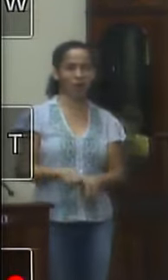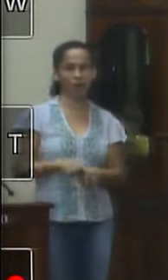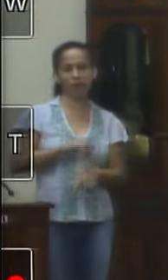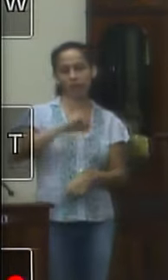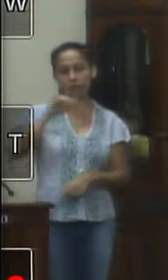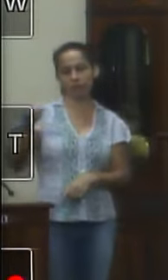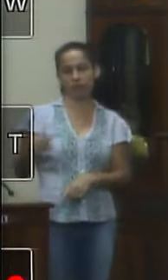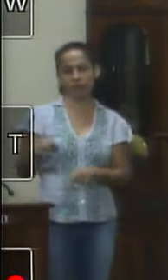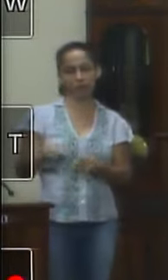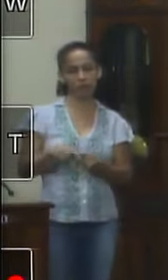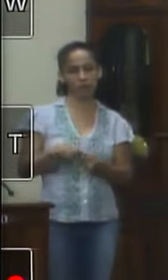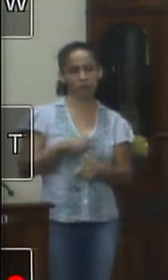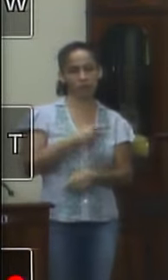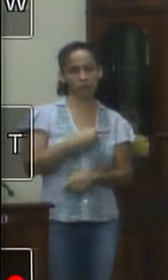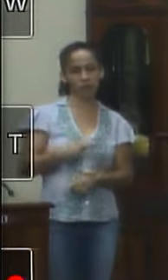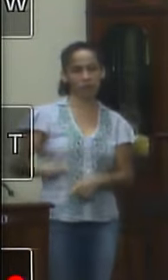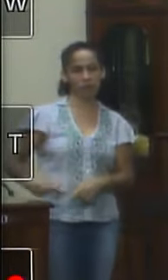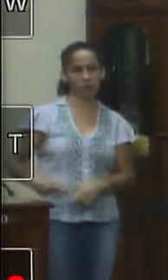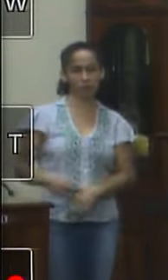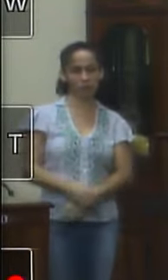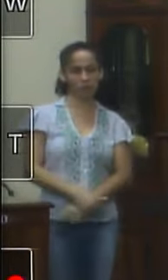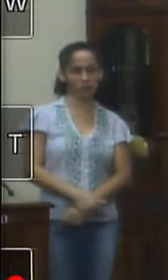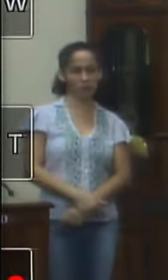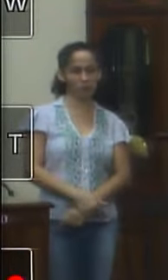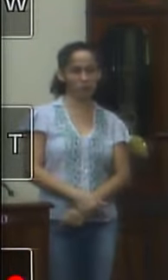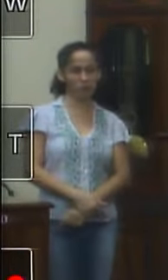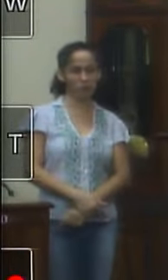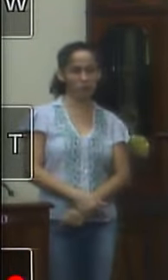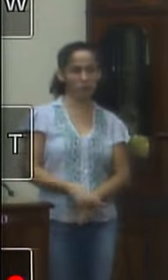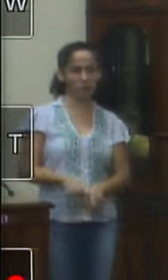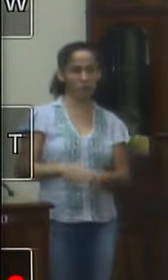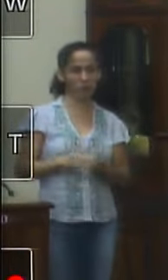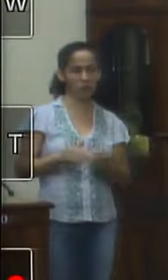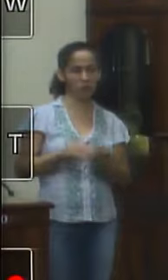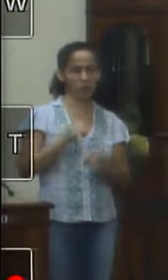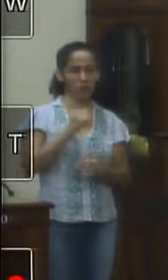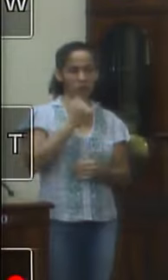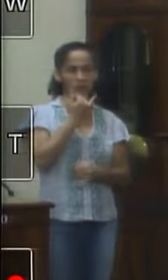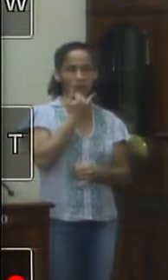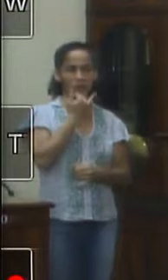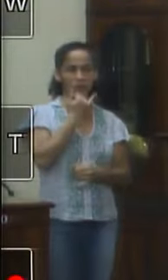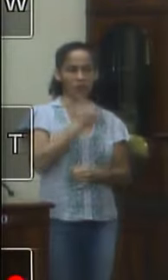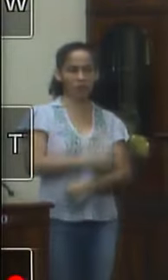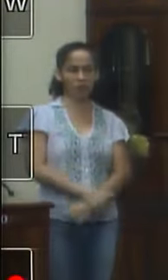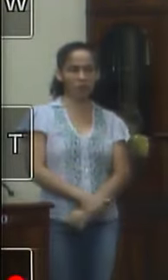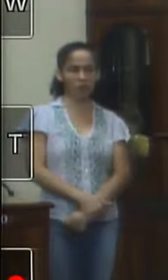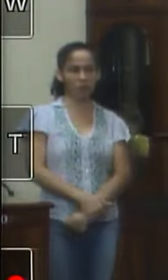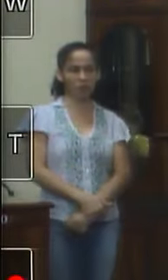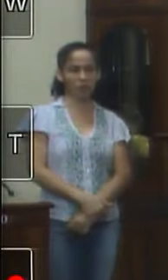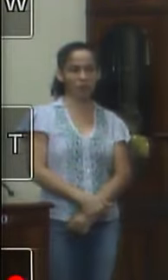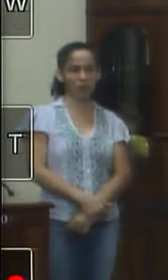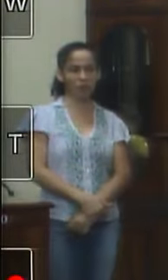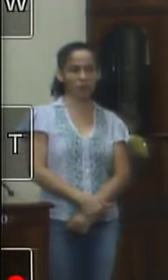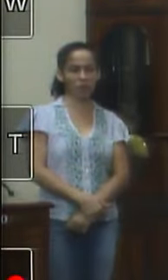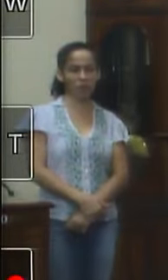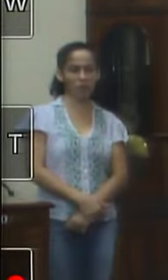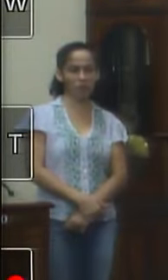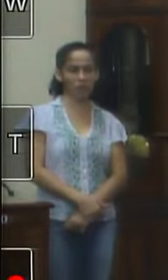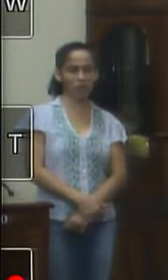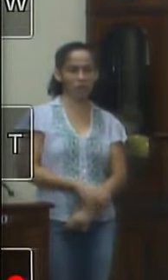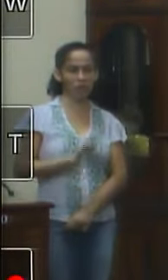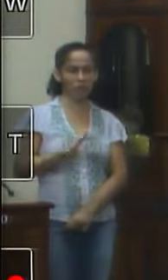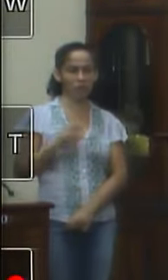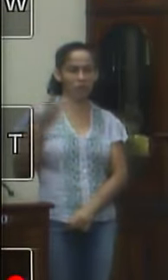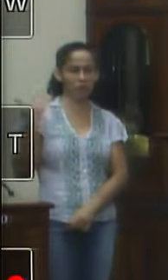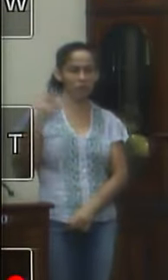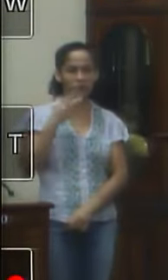também presidente eu quero pedir desculpa se você me permite assim já passou meu tempo